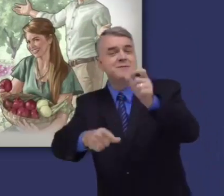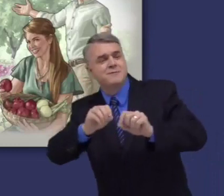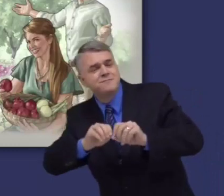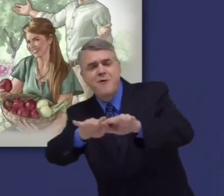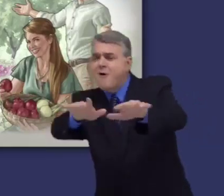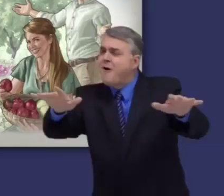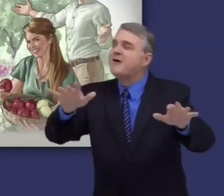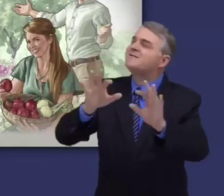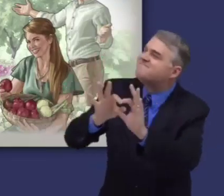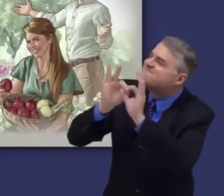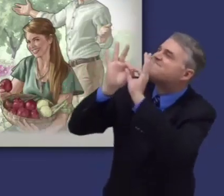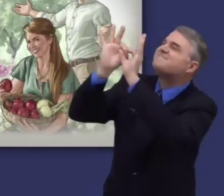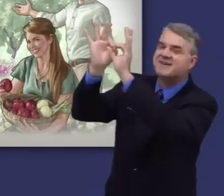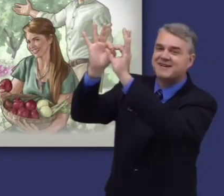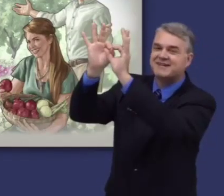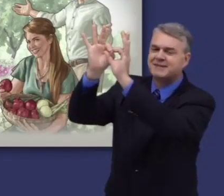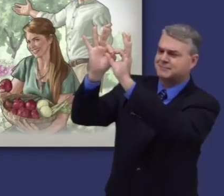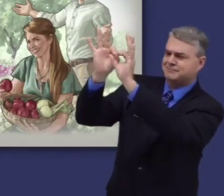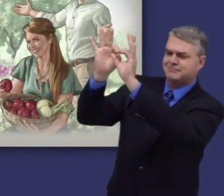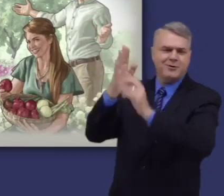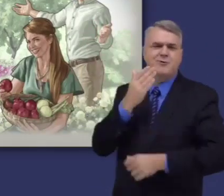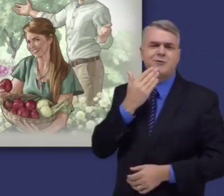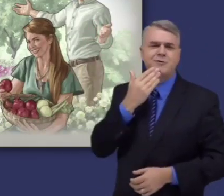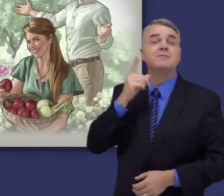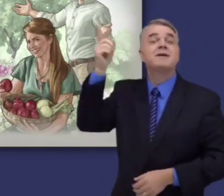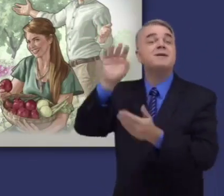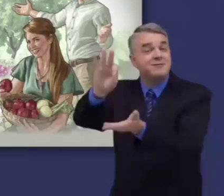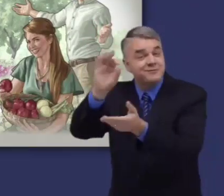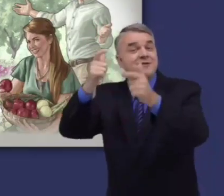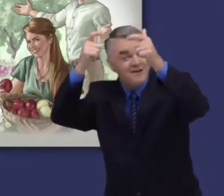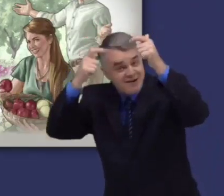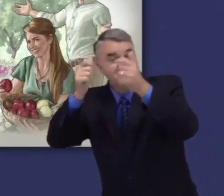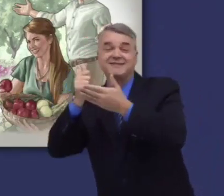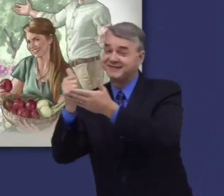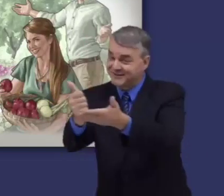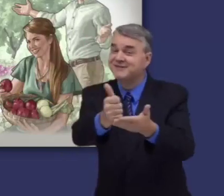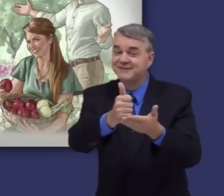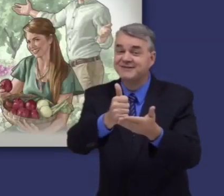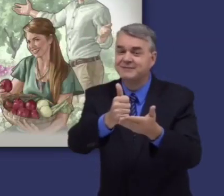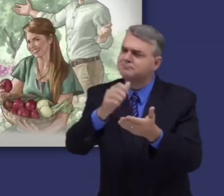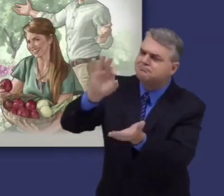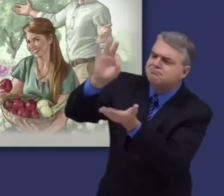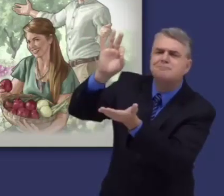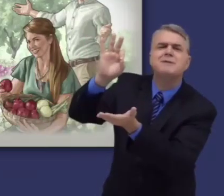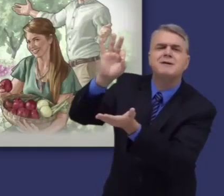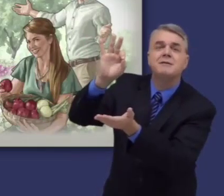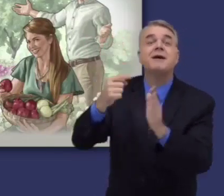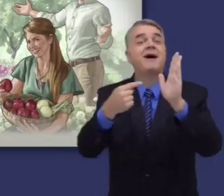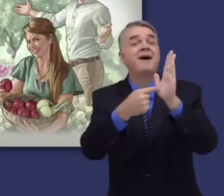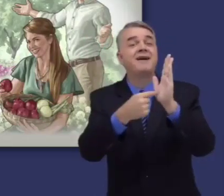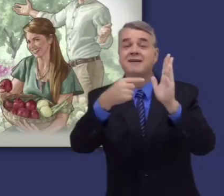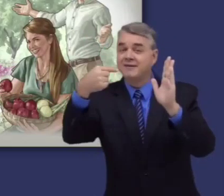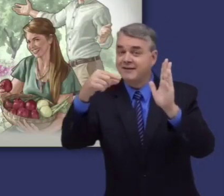de su propósito para la humanidad y para la tierra por medio de su reino en manos de una futura descendencia. En